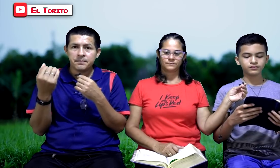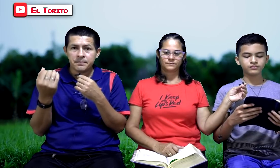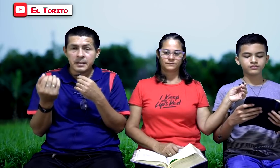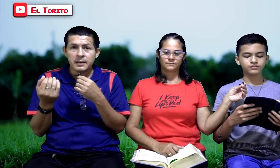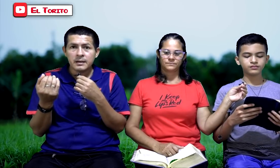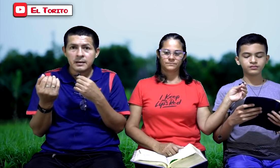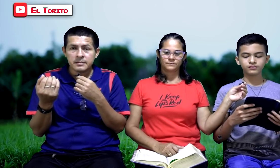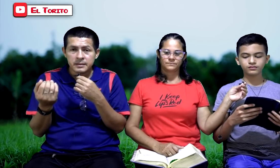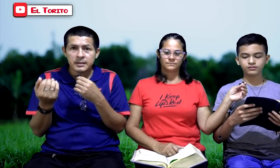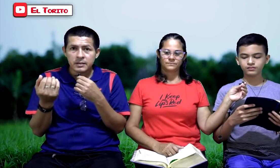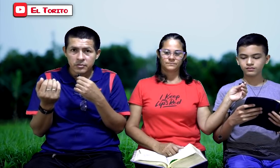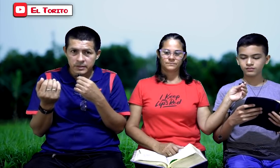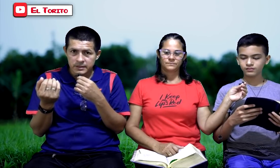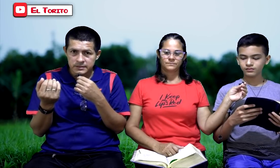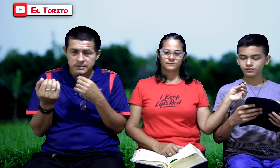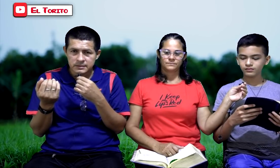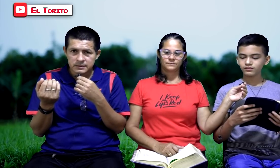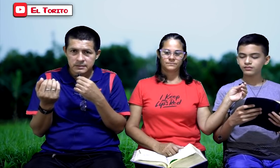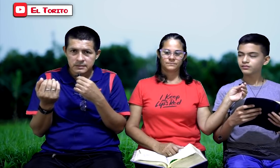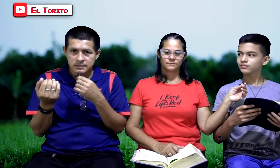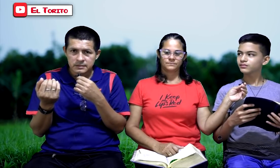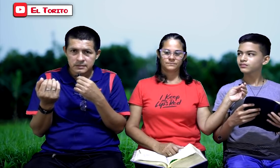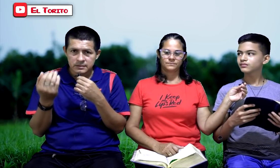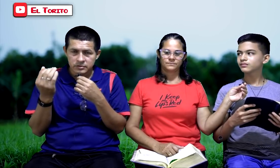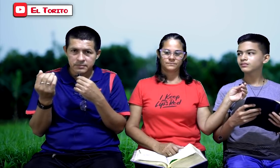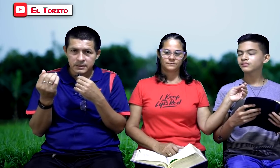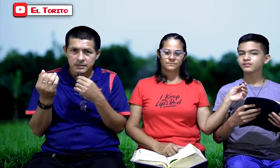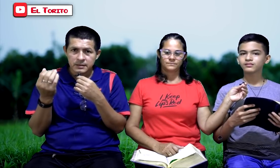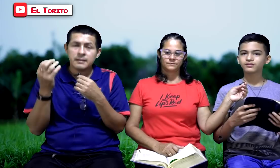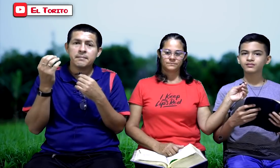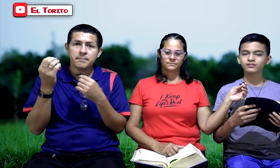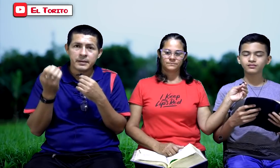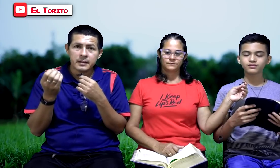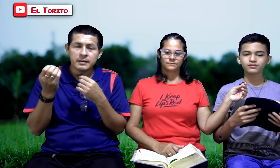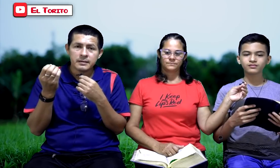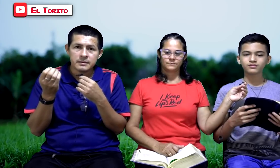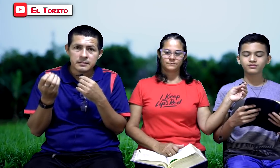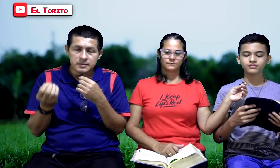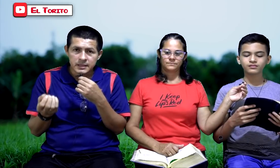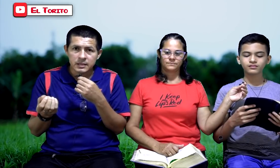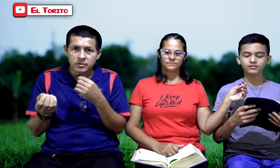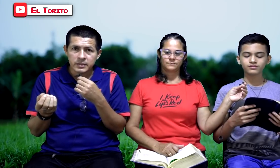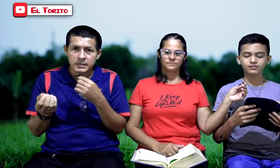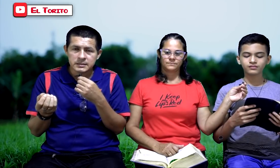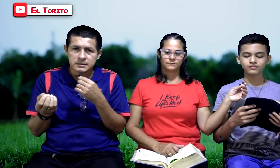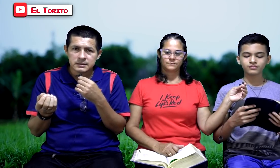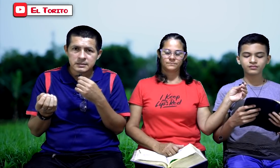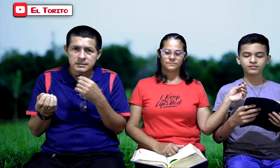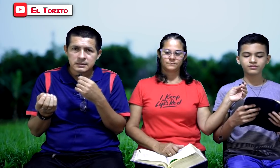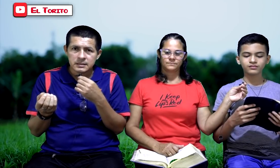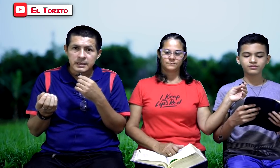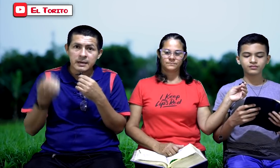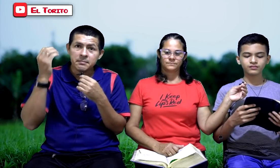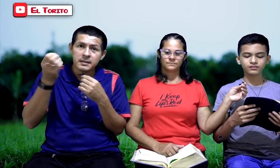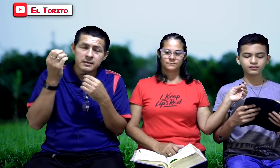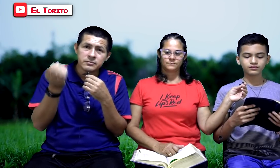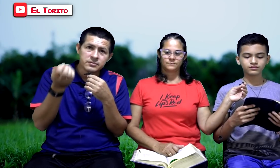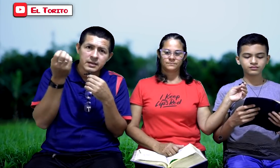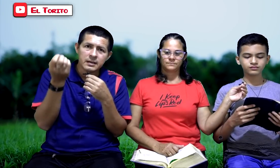predicadores, escuchen bien, predicadores, que en vez de anunciar